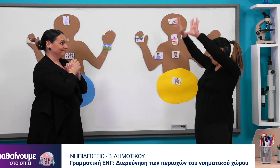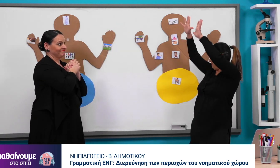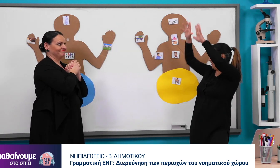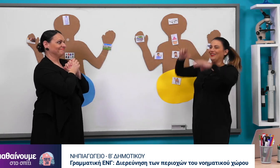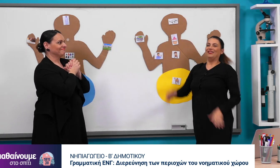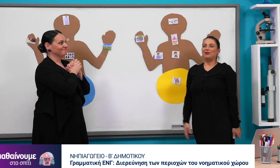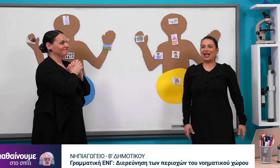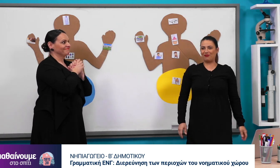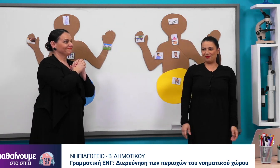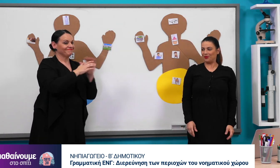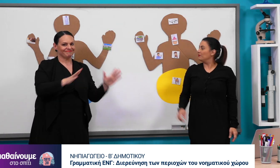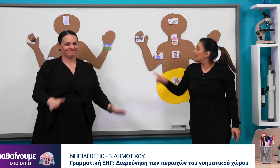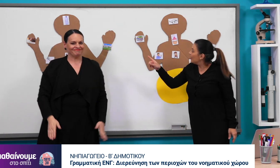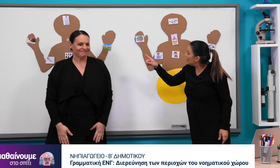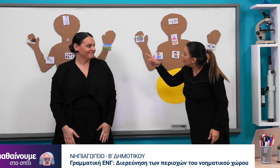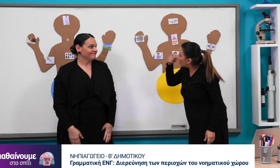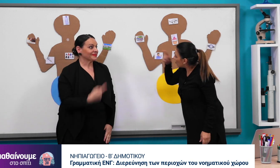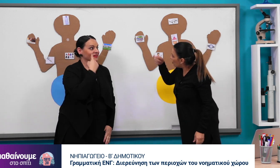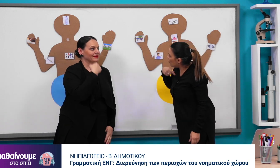Μπράβο μου! Να δω κι εγώ.